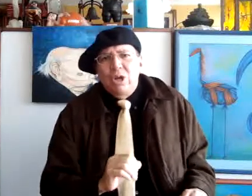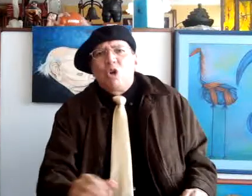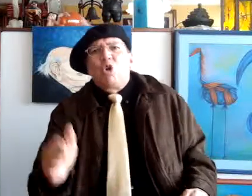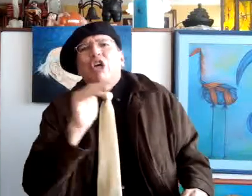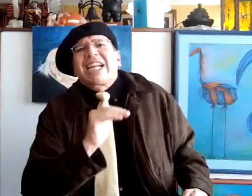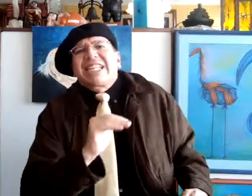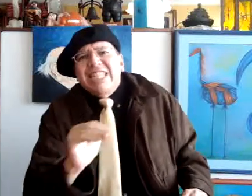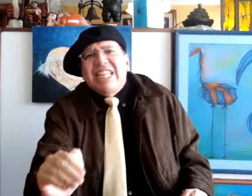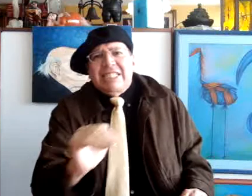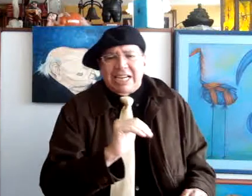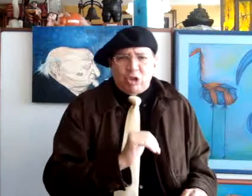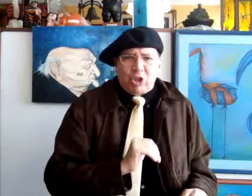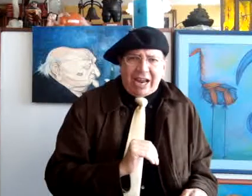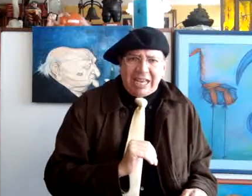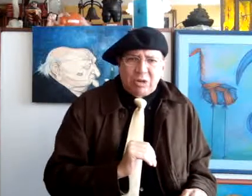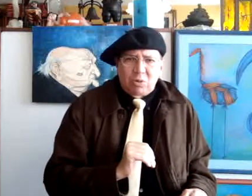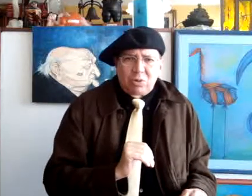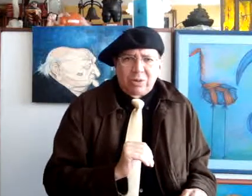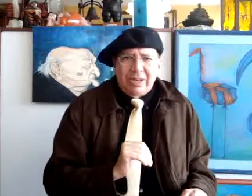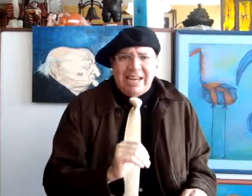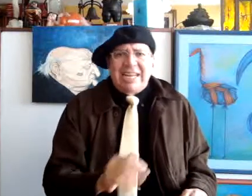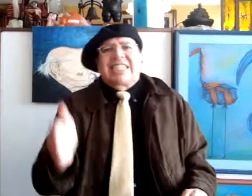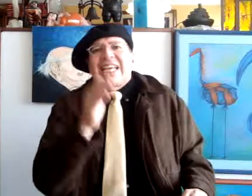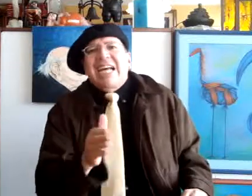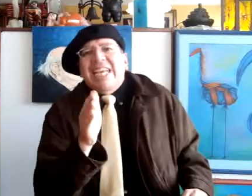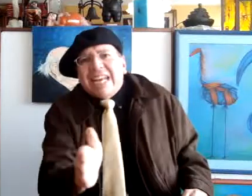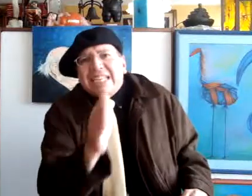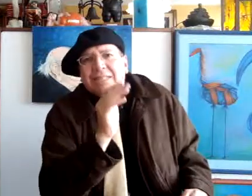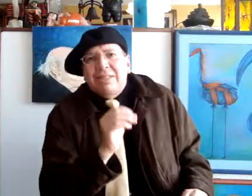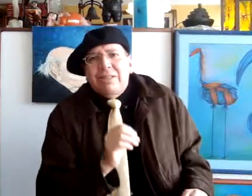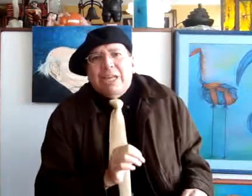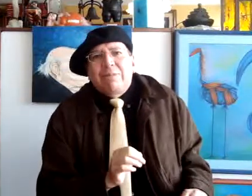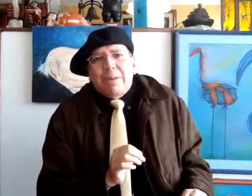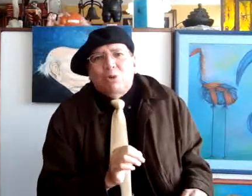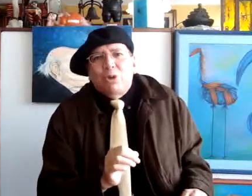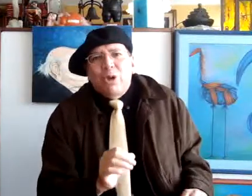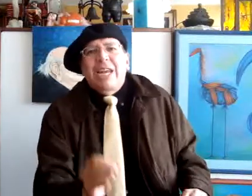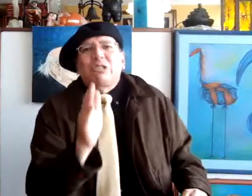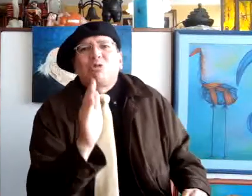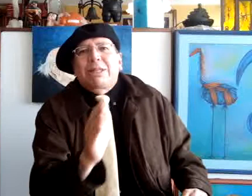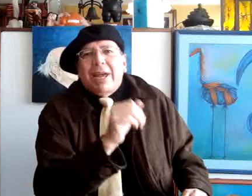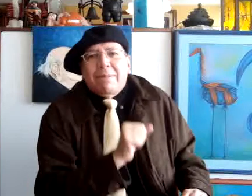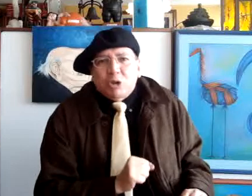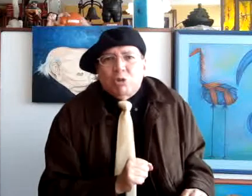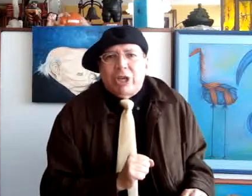los jardines de Río de Janeiro, las aceras que vemos en la ciudad maravillosa,